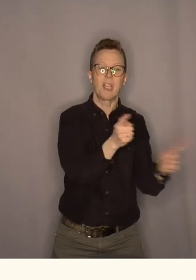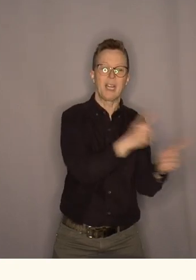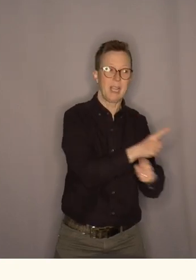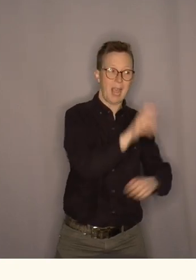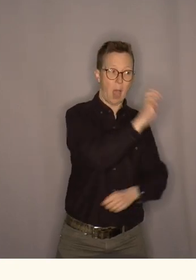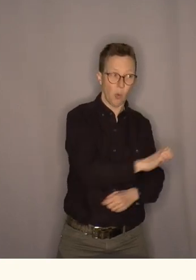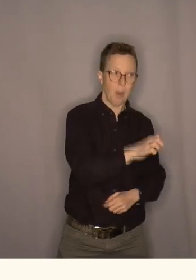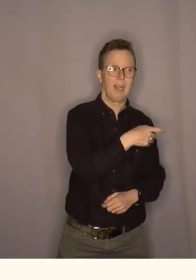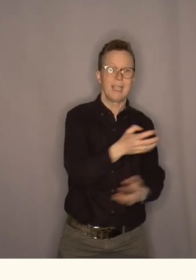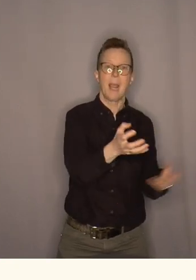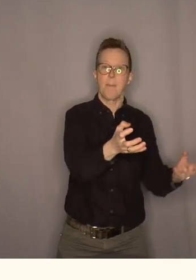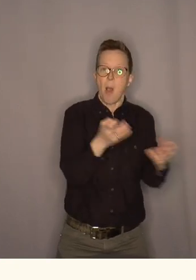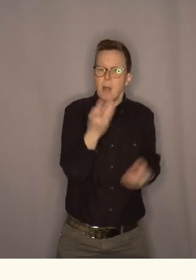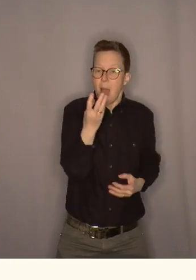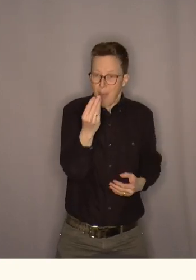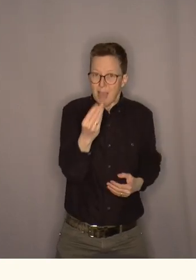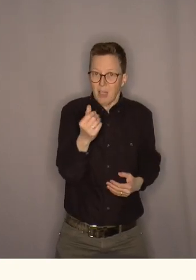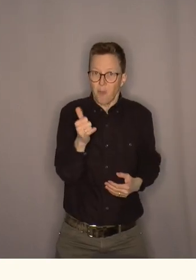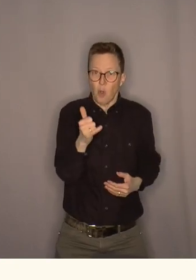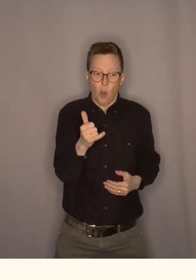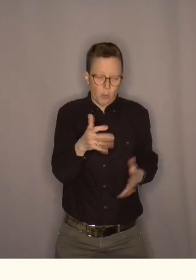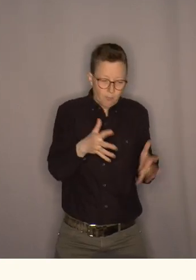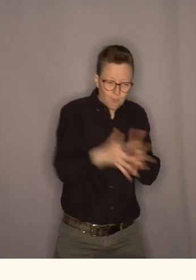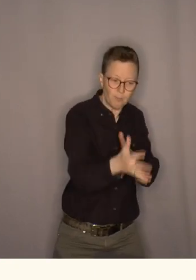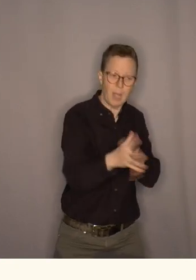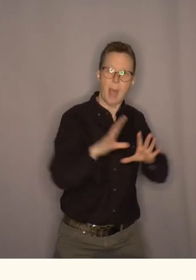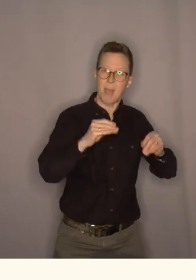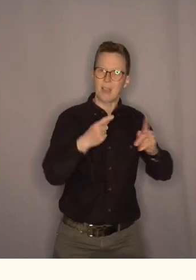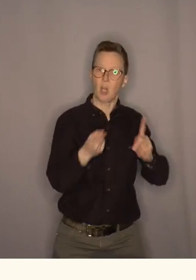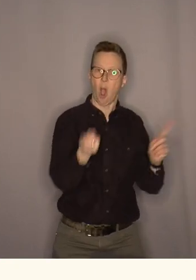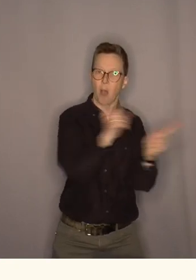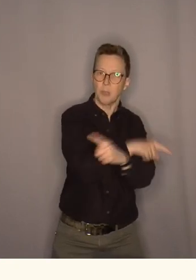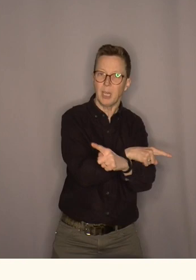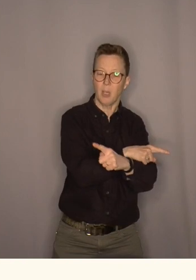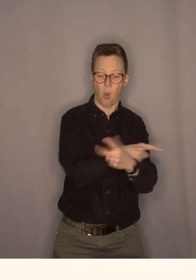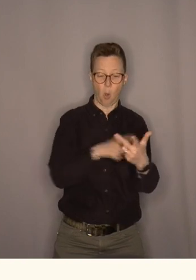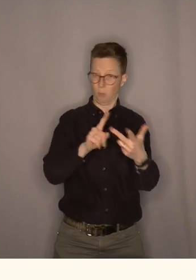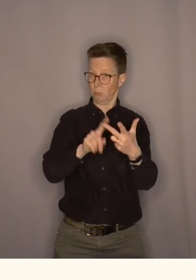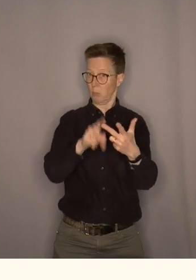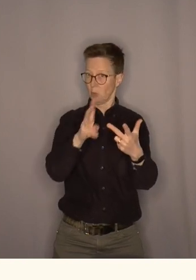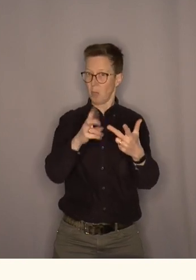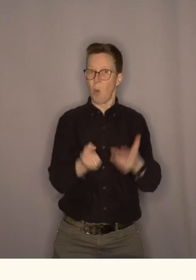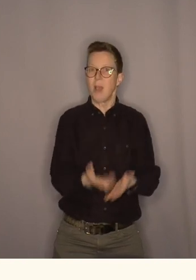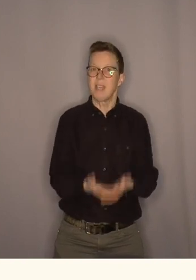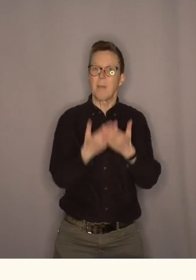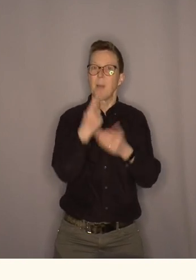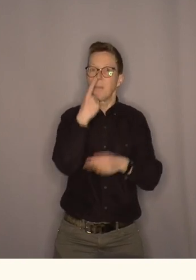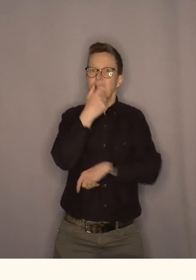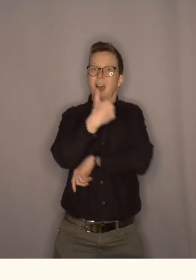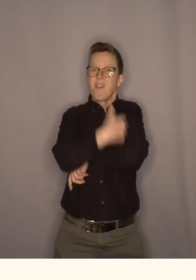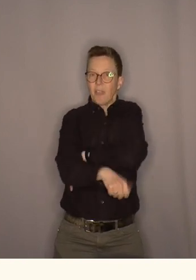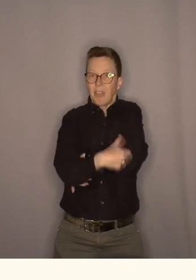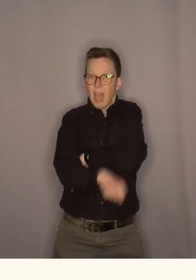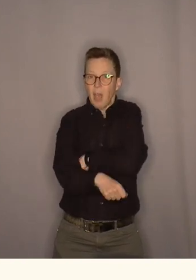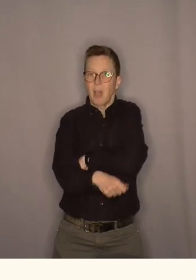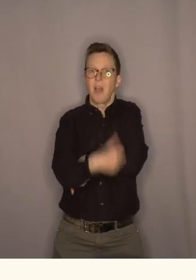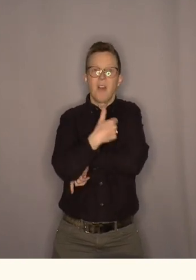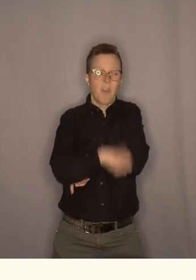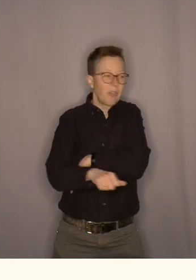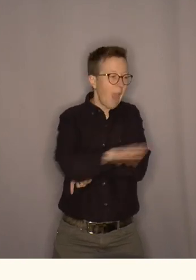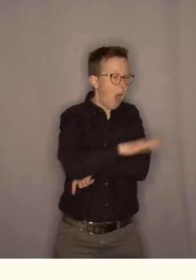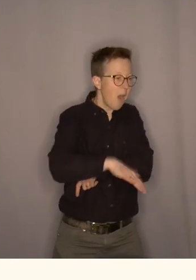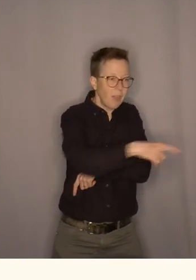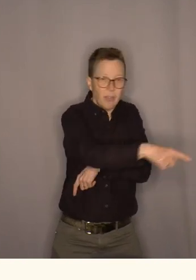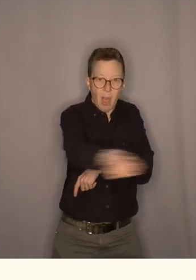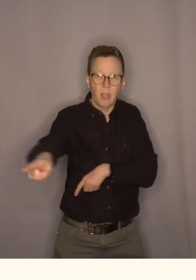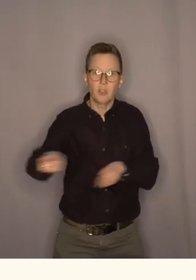Europa hvor de mangler penger for å faktisk få til enda mer. Og det tre er selvfølgelig at vi må hjelpe de fattigste og de fattigste landene